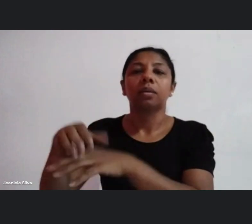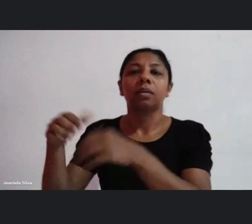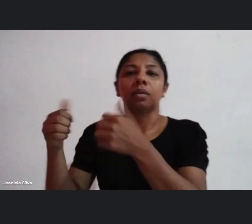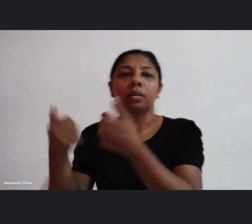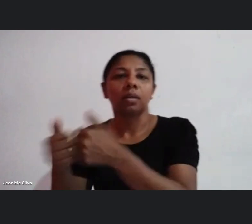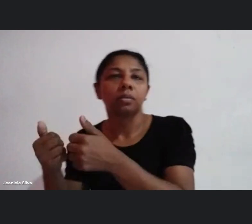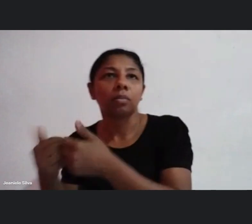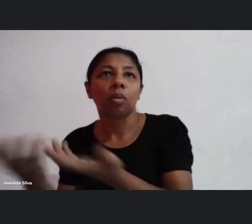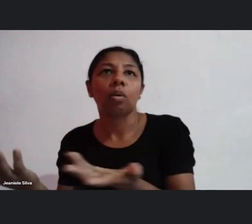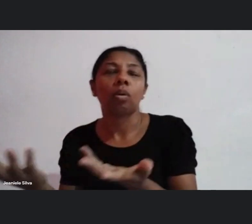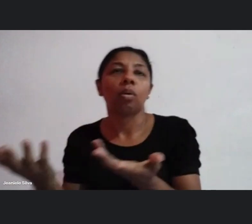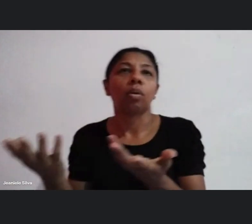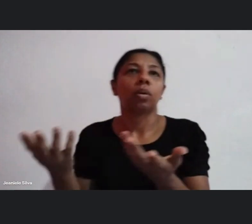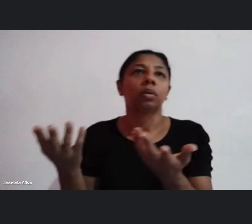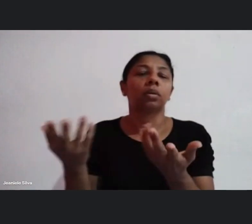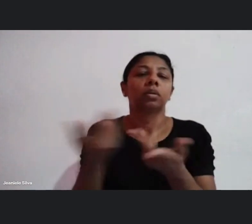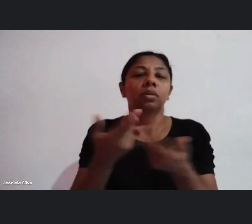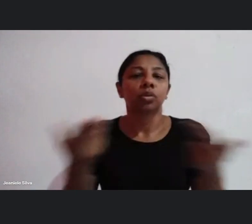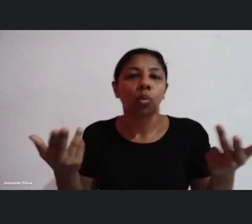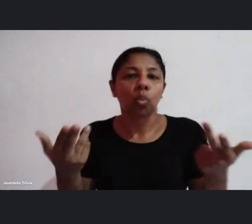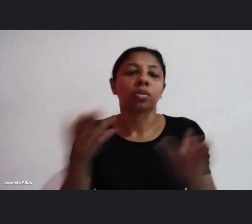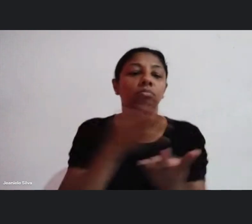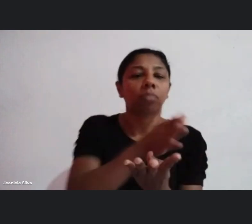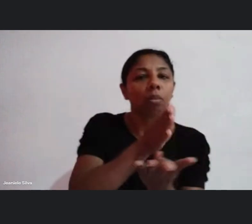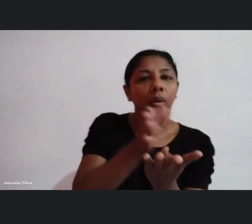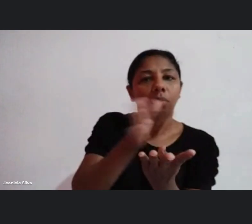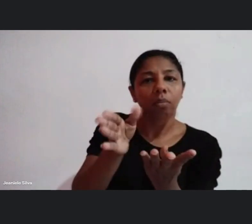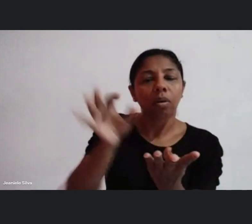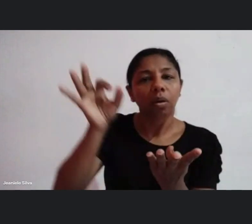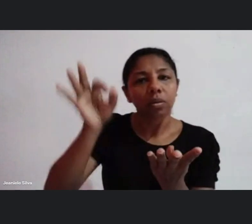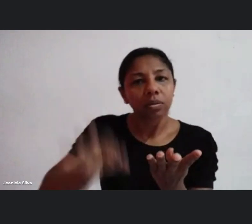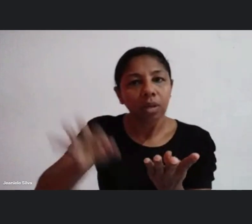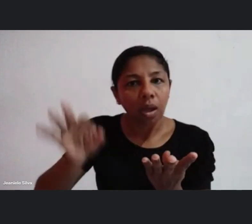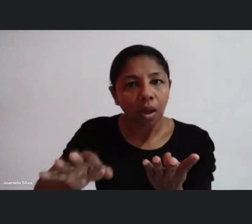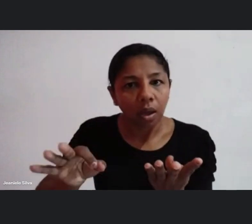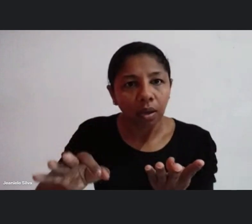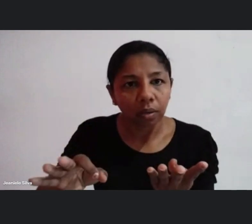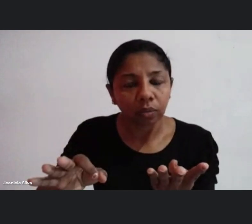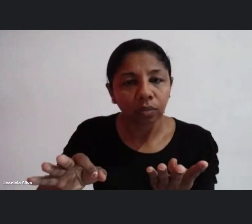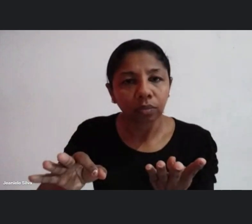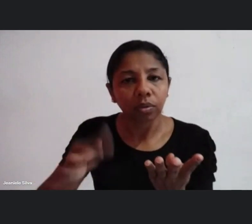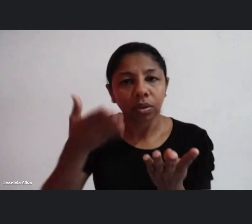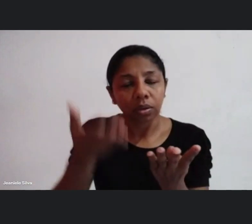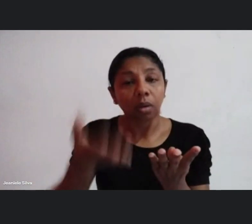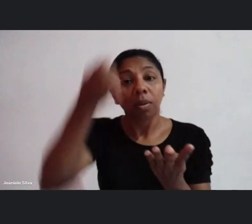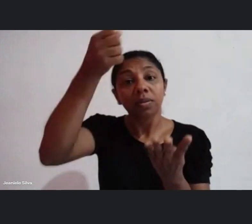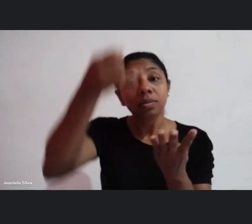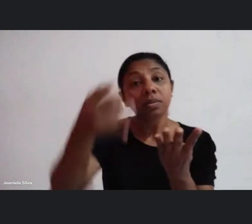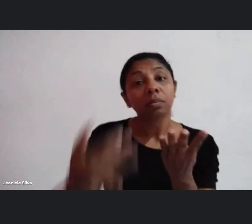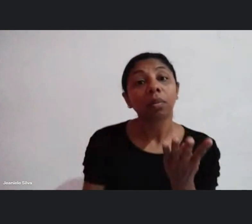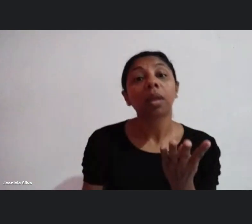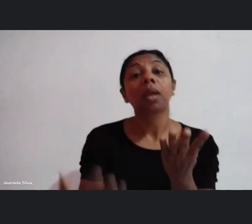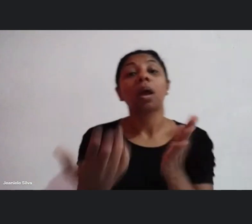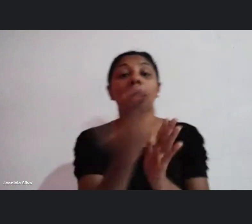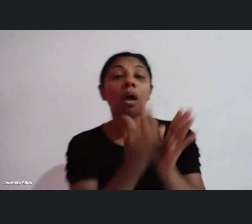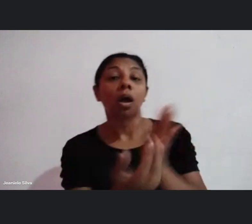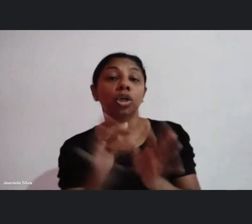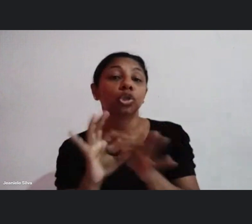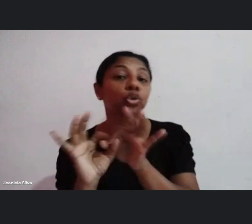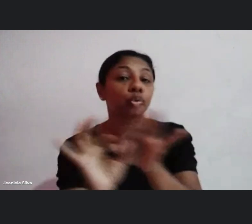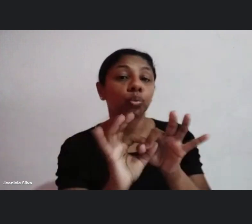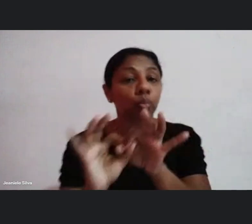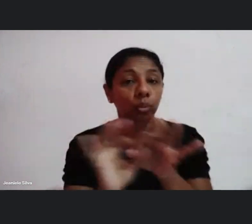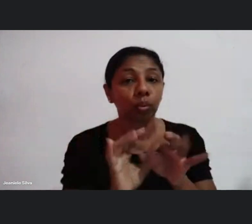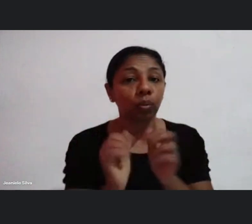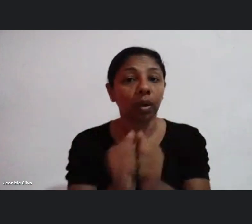forma que seriam esses caminhos Gorete a gente está nesse diálogo aqui justamente para poder desenhar juntos certo a gente entende que